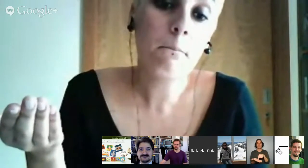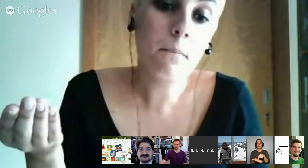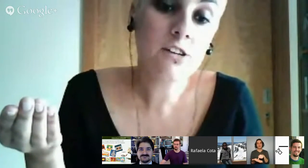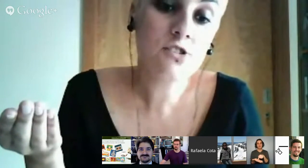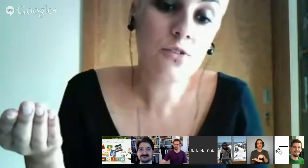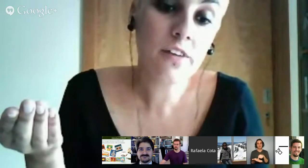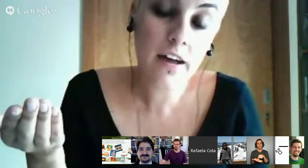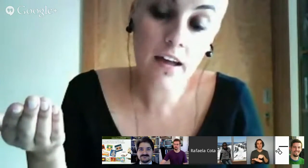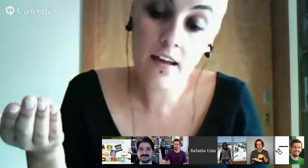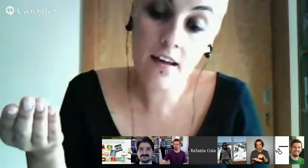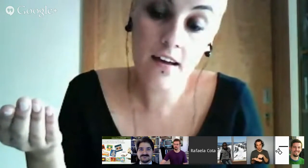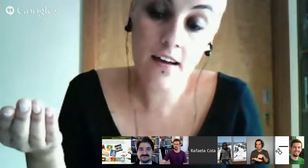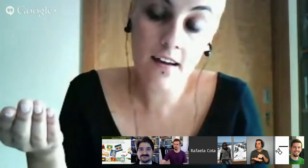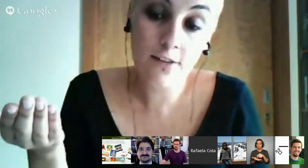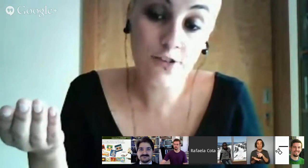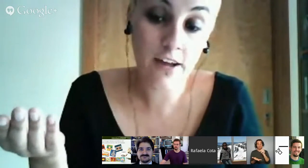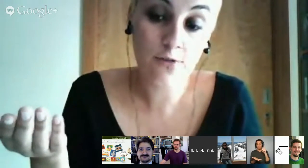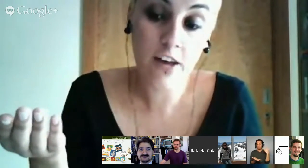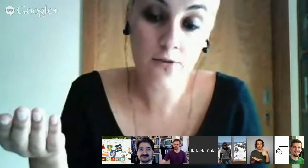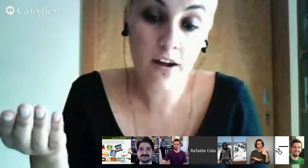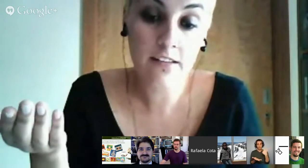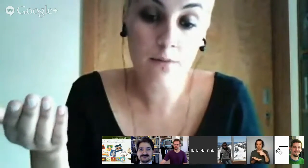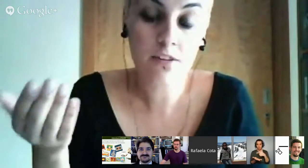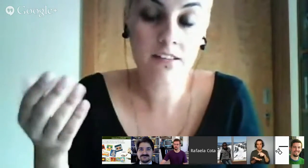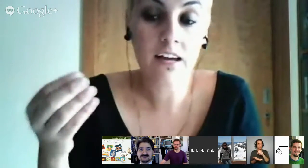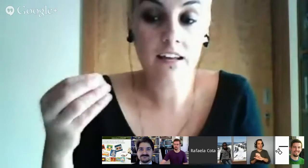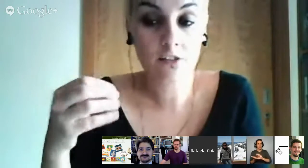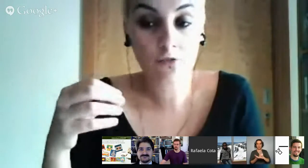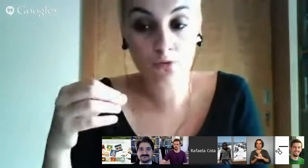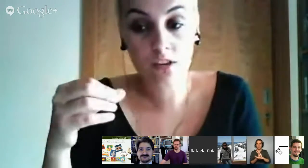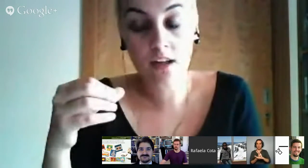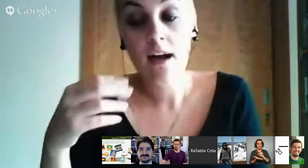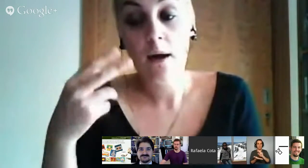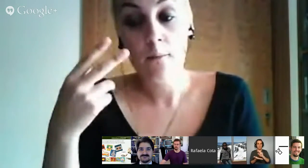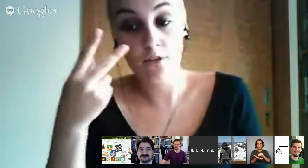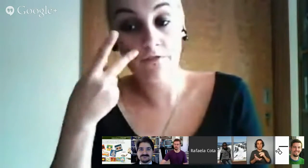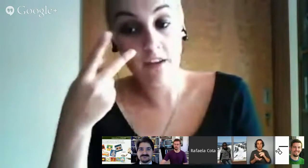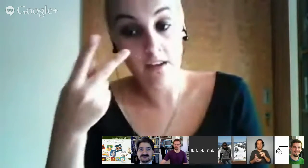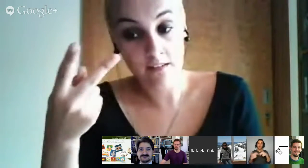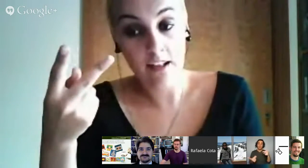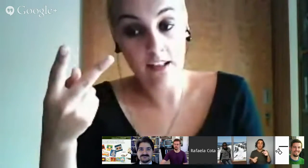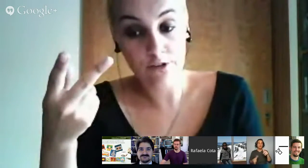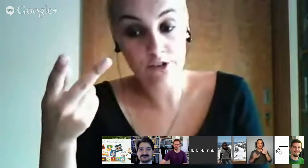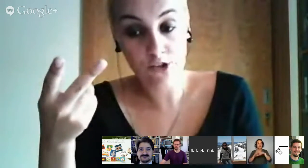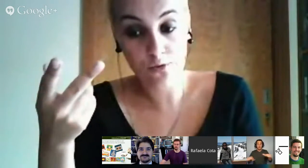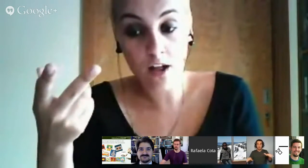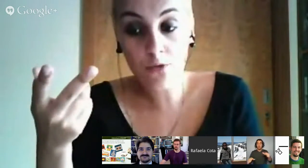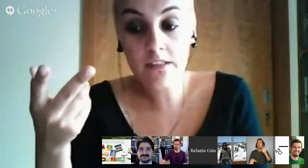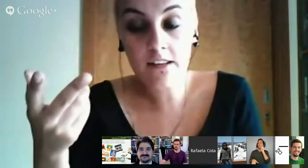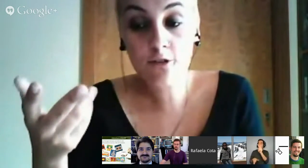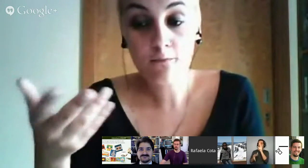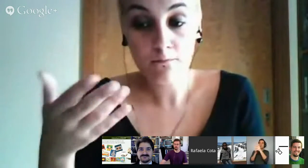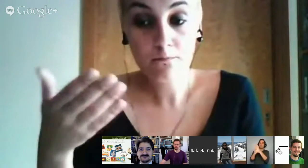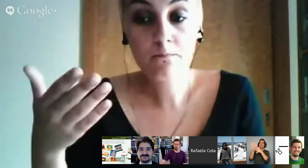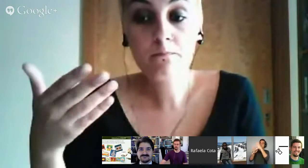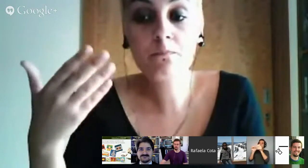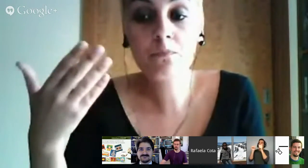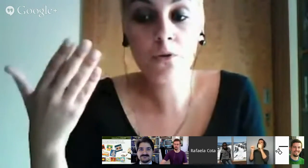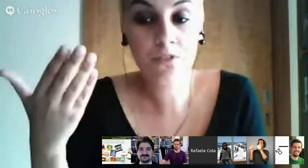mas não têm o signwriting, portanto, a criança surda pode ver a língua gestual, no entanto, não